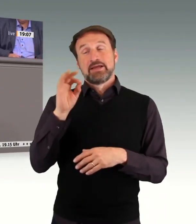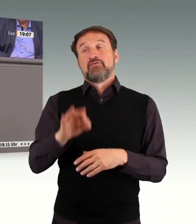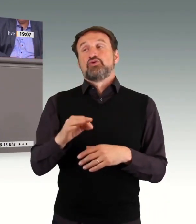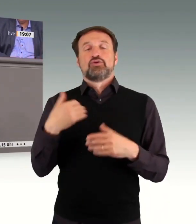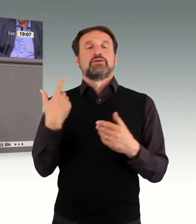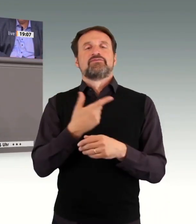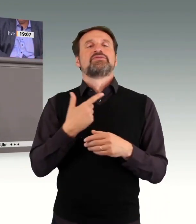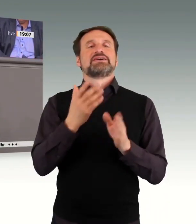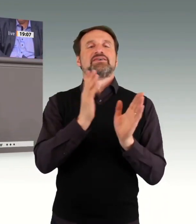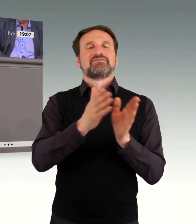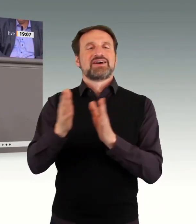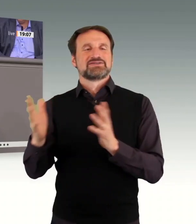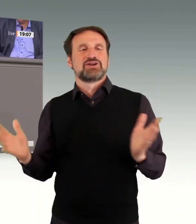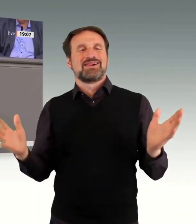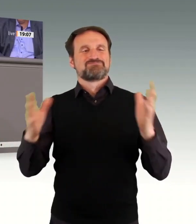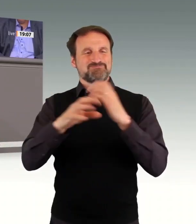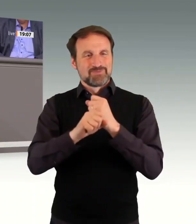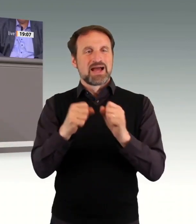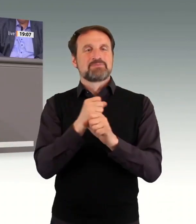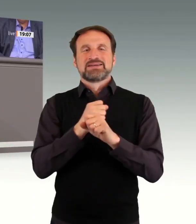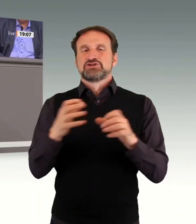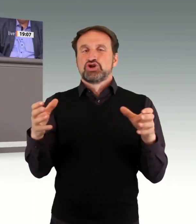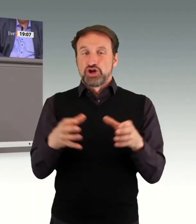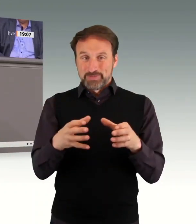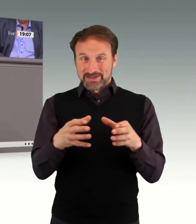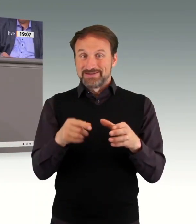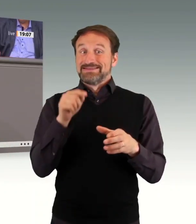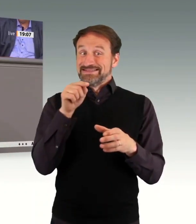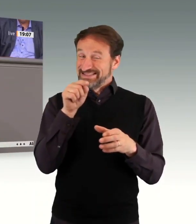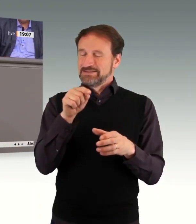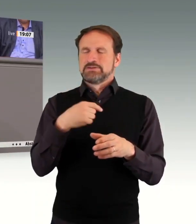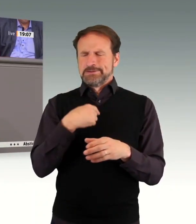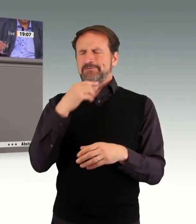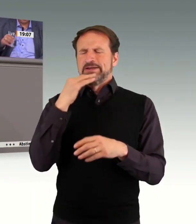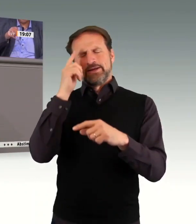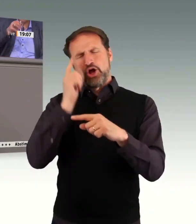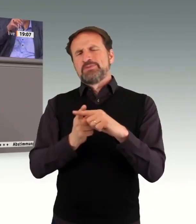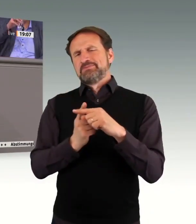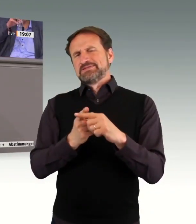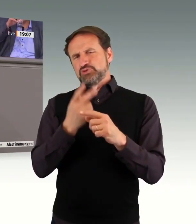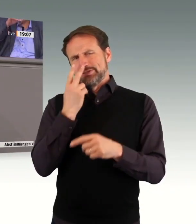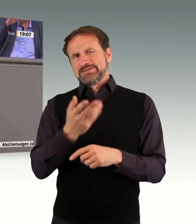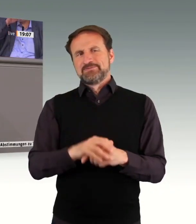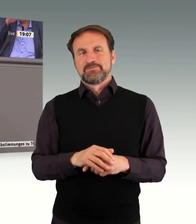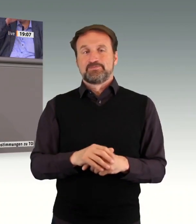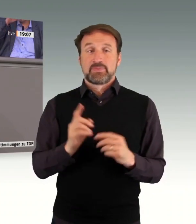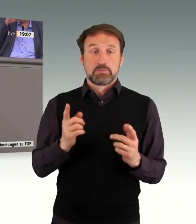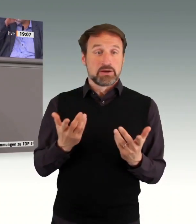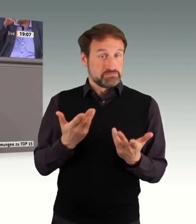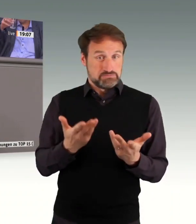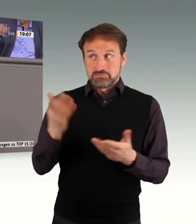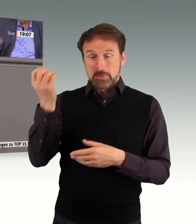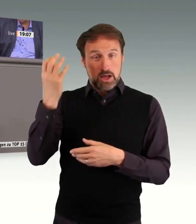mit Behinderung spielt scheinbar doch nicht die Rolle, von der immer gesprochen wird. Alle von mir angefragten